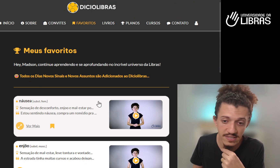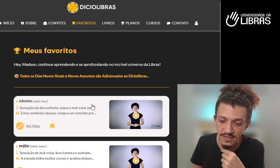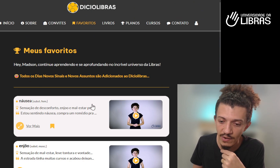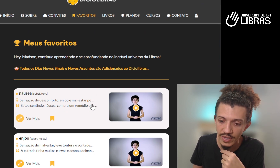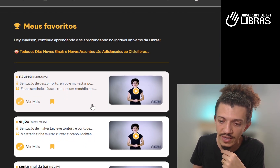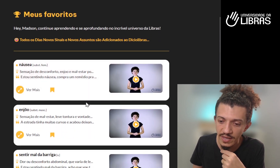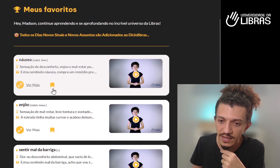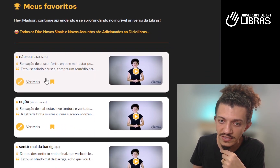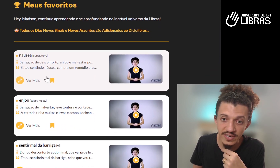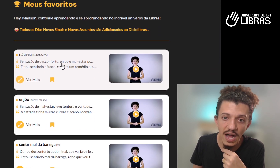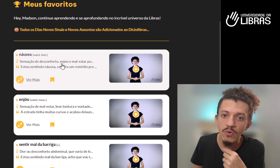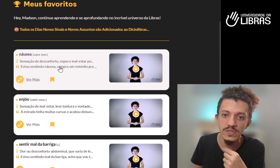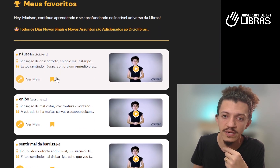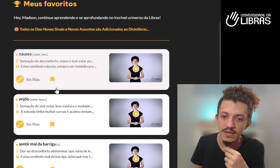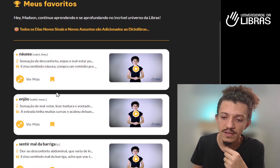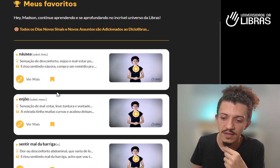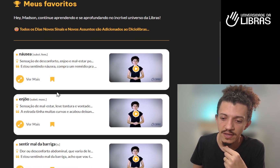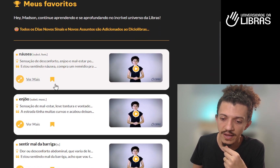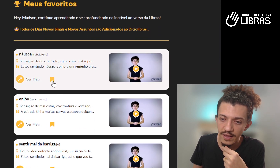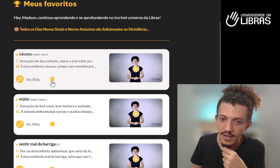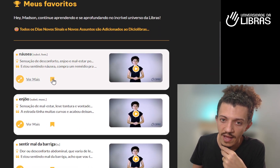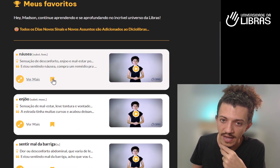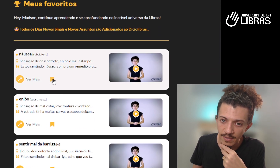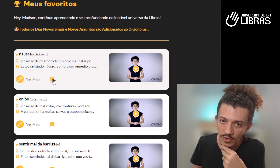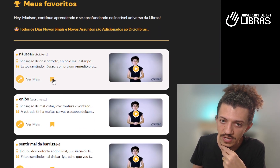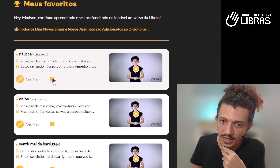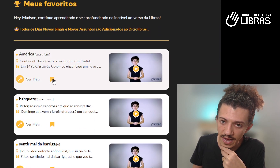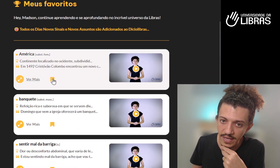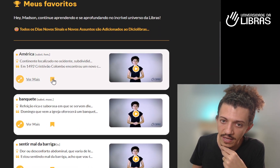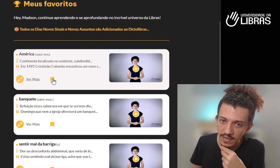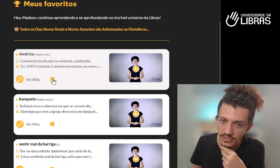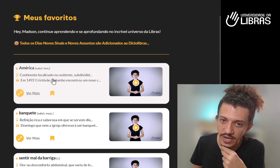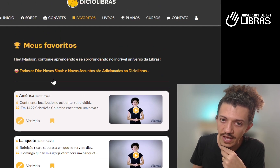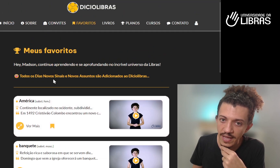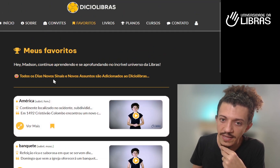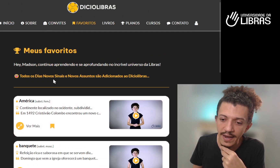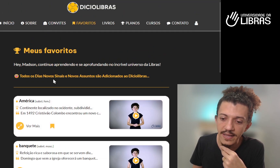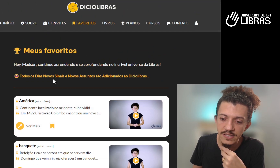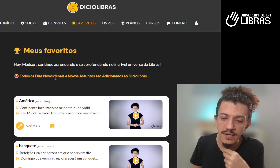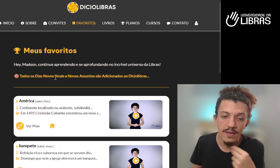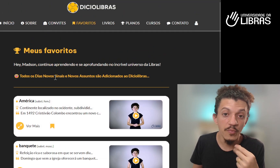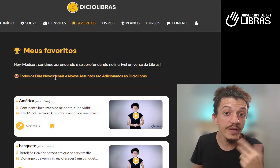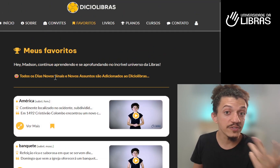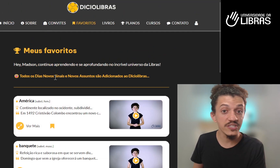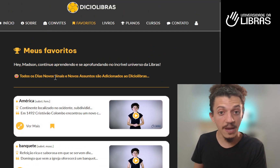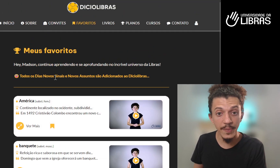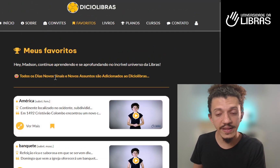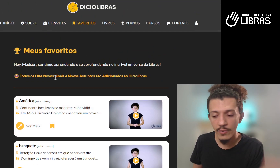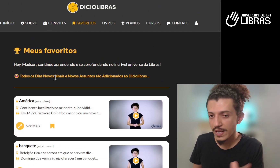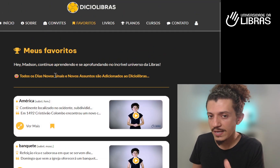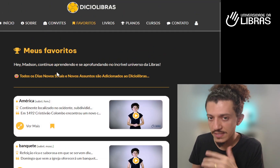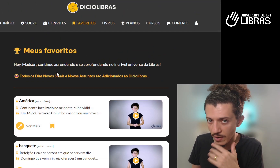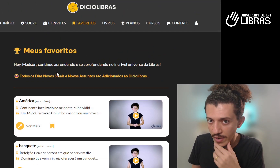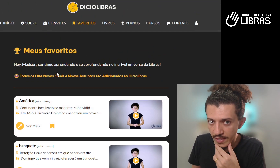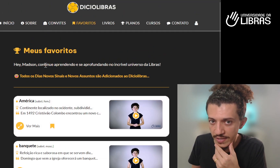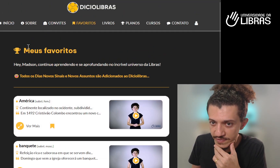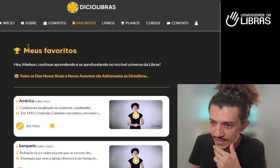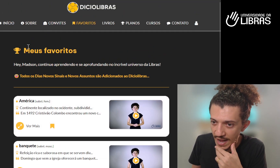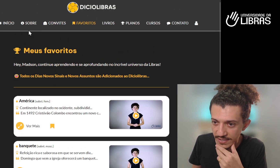esse sinal aqui de náusea aí você pode clicar aqui tirar ele da lista porque você já aprendeu aquele sinal ali de verdade